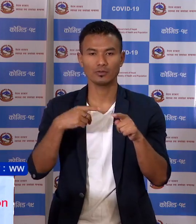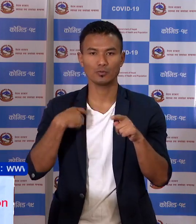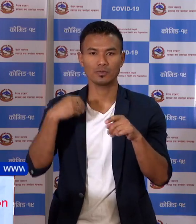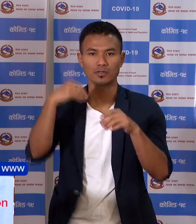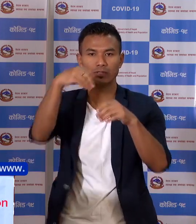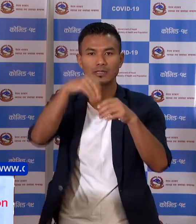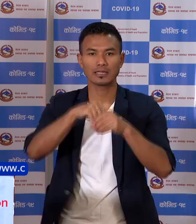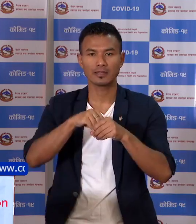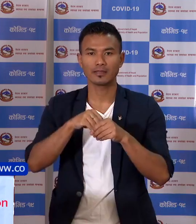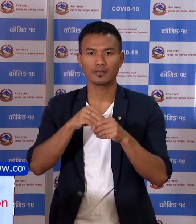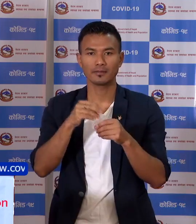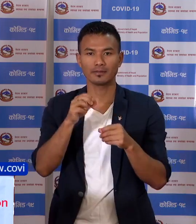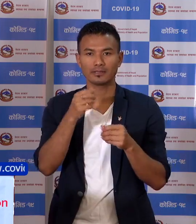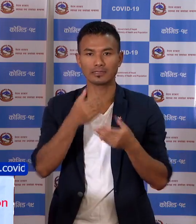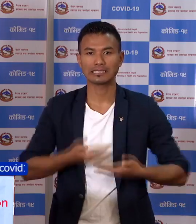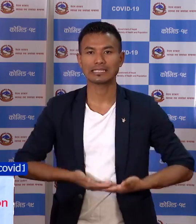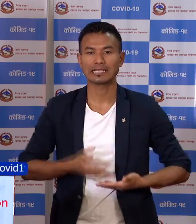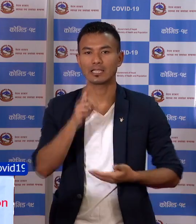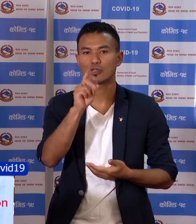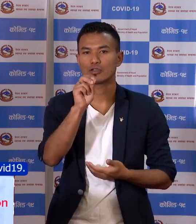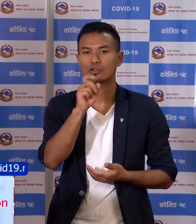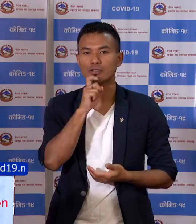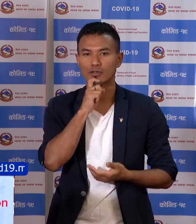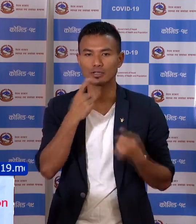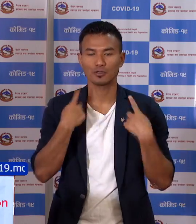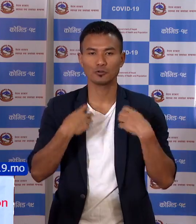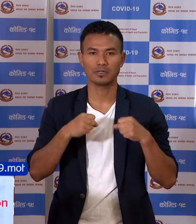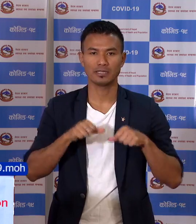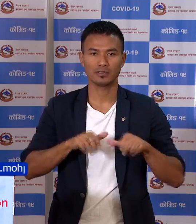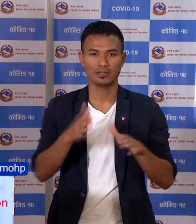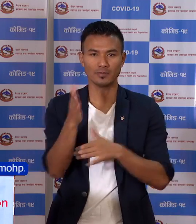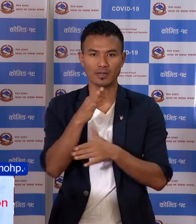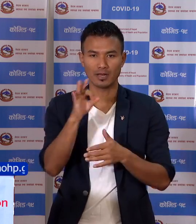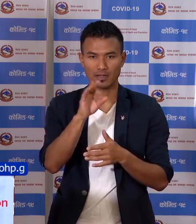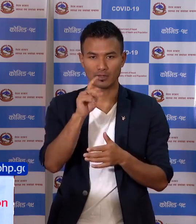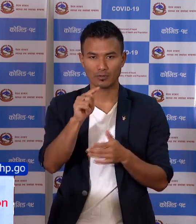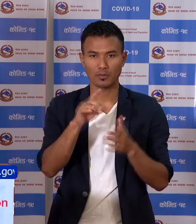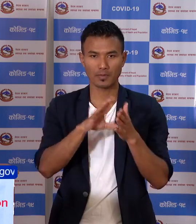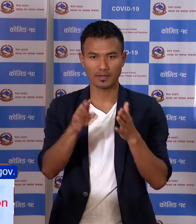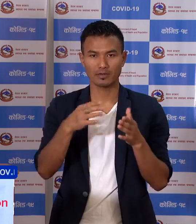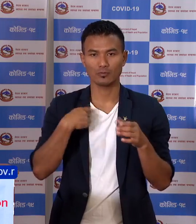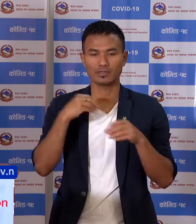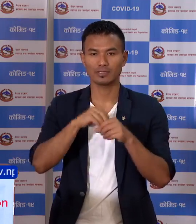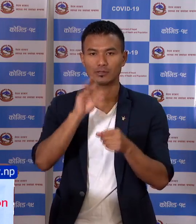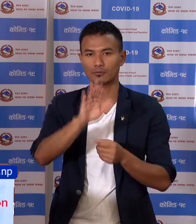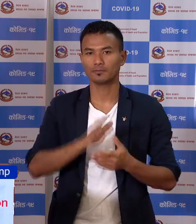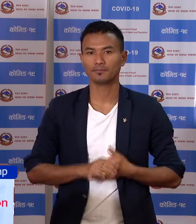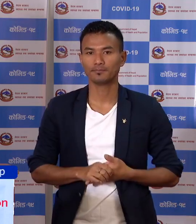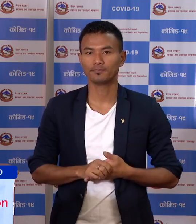जेट दसकते स्वास्ते तथा अजन संख्या मंद्रालाईको तरफाट मह